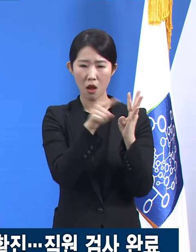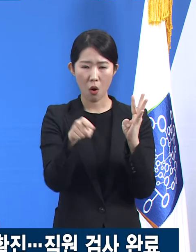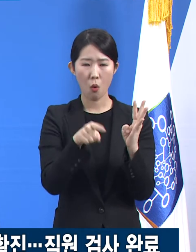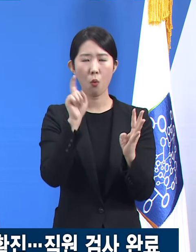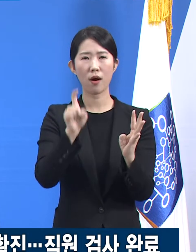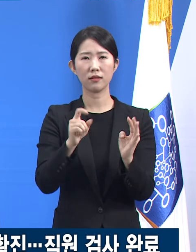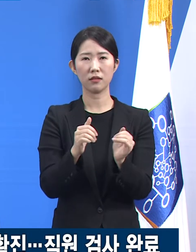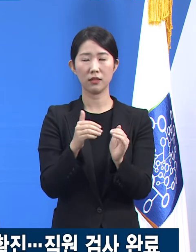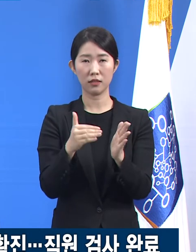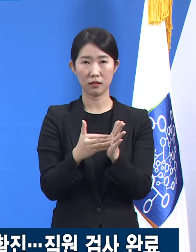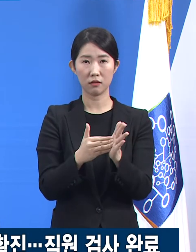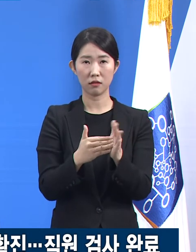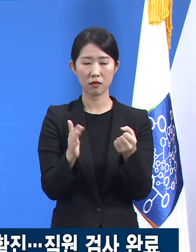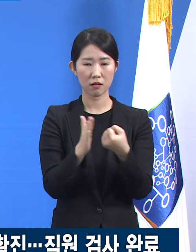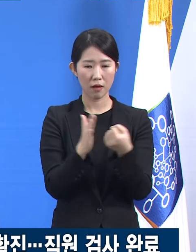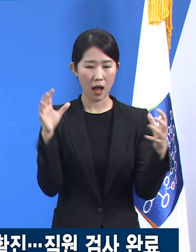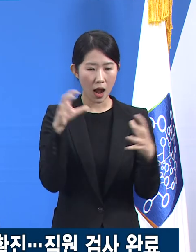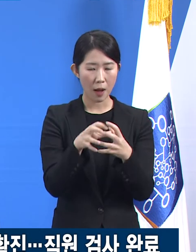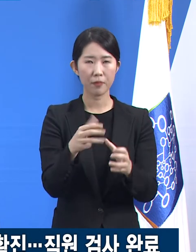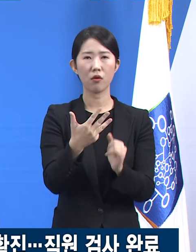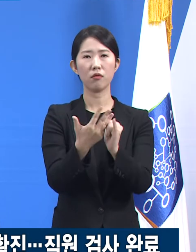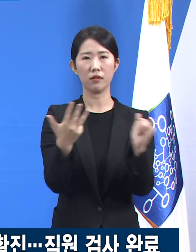수는 누적 8명으로 늘었습니다.